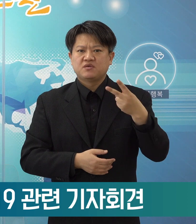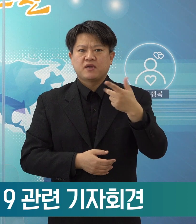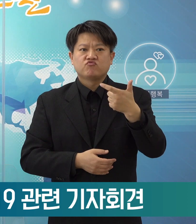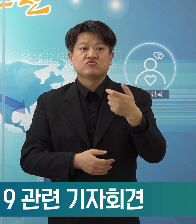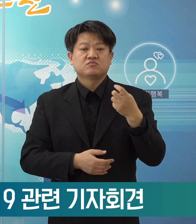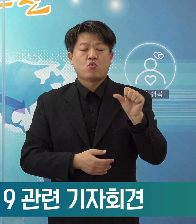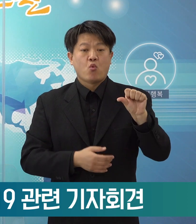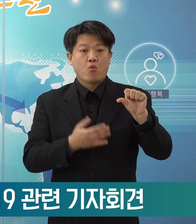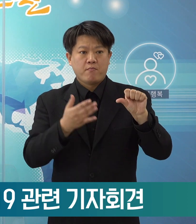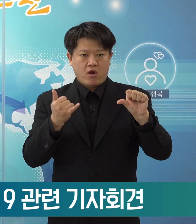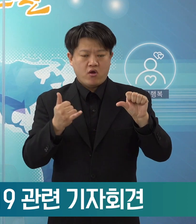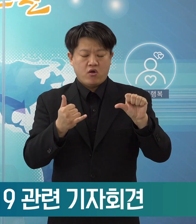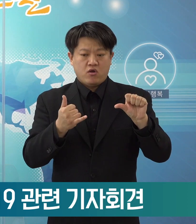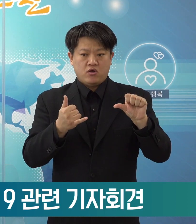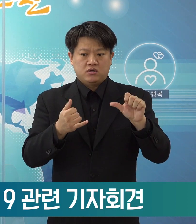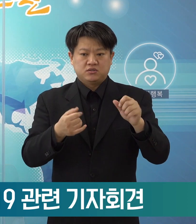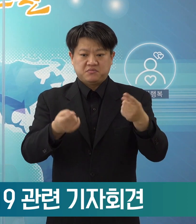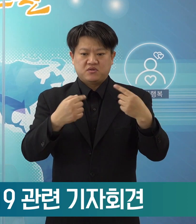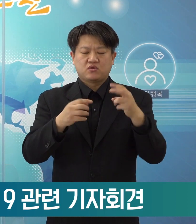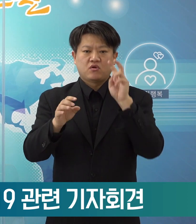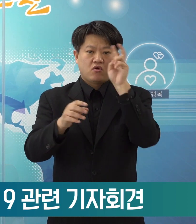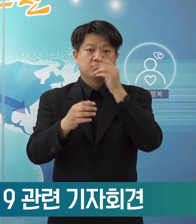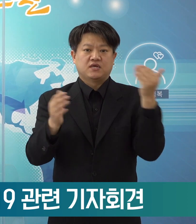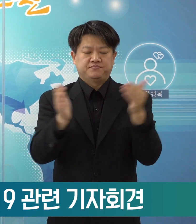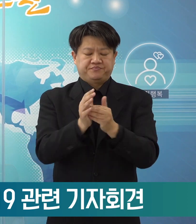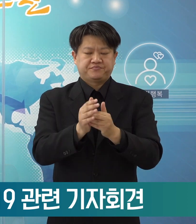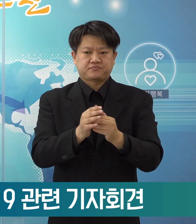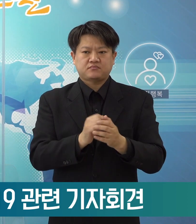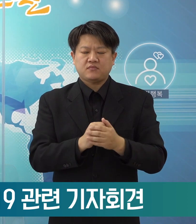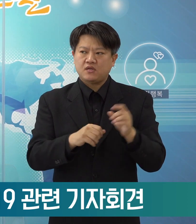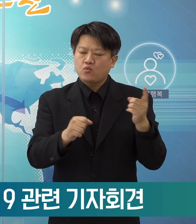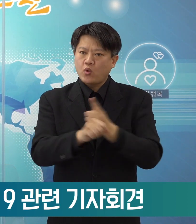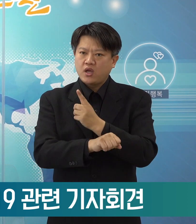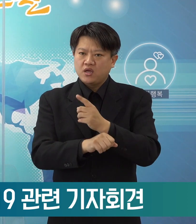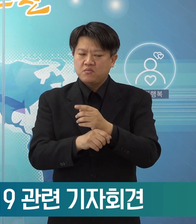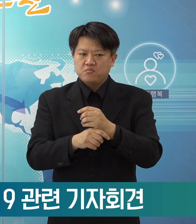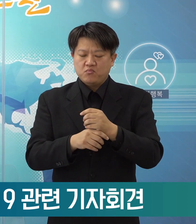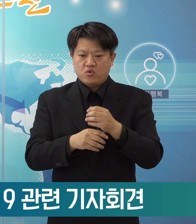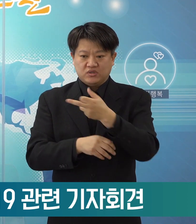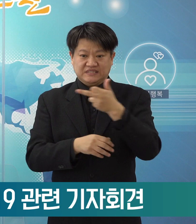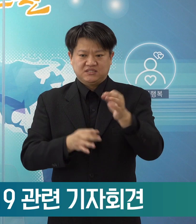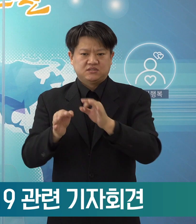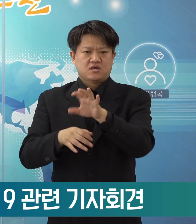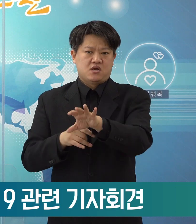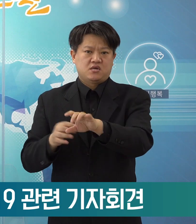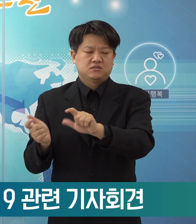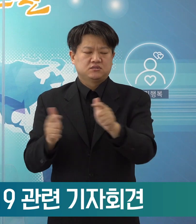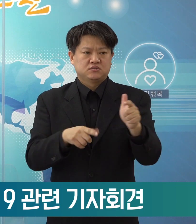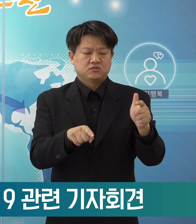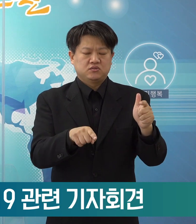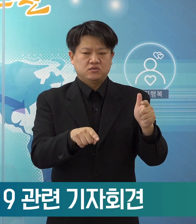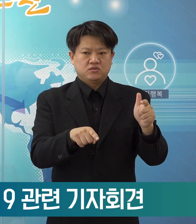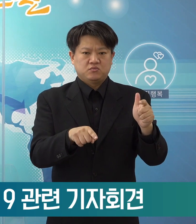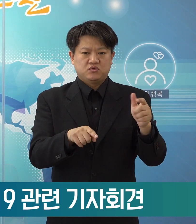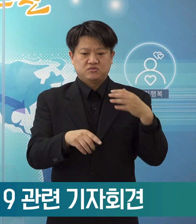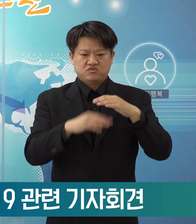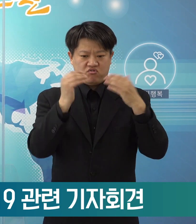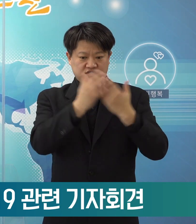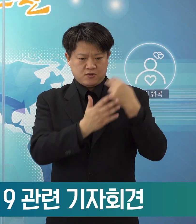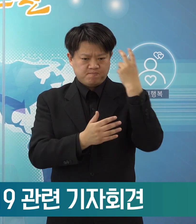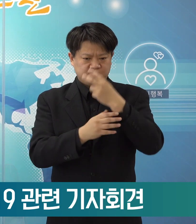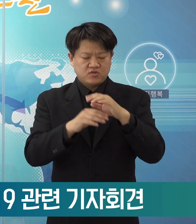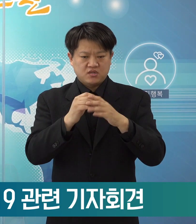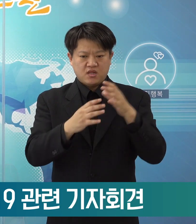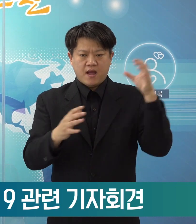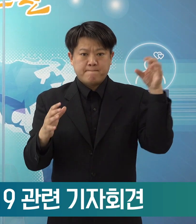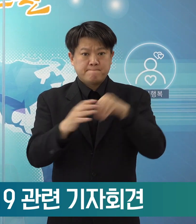응해 주셨습니다. 어제 그 외에 죽도시장이라든지 이런 전수검사하는 것까지 다